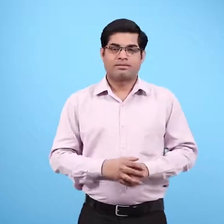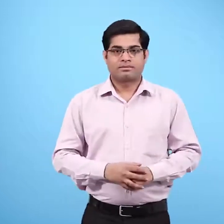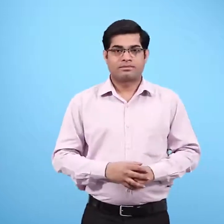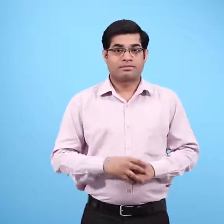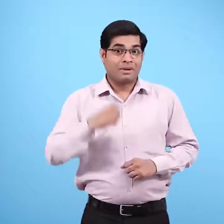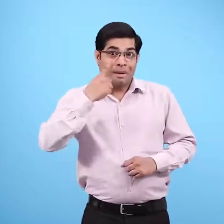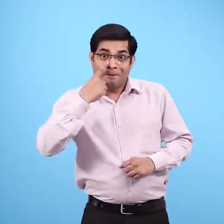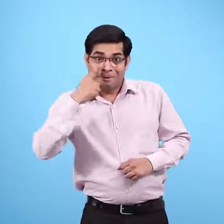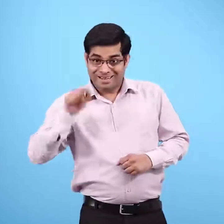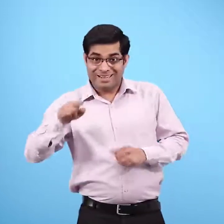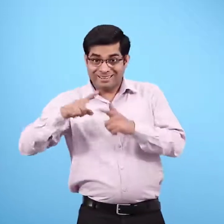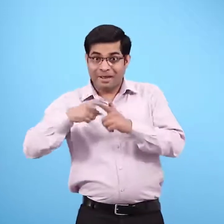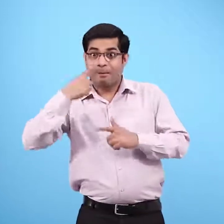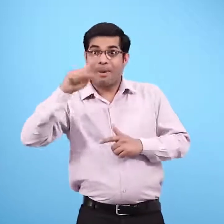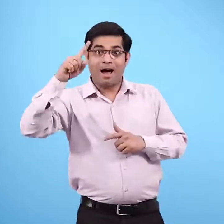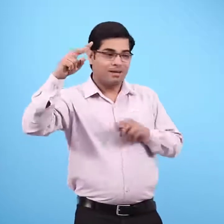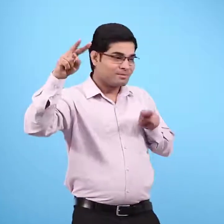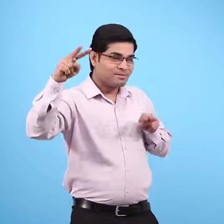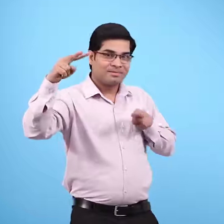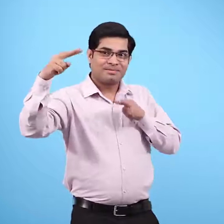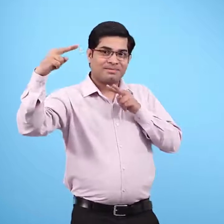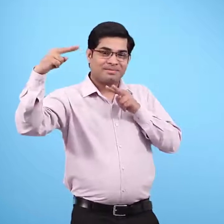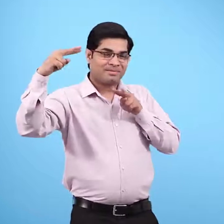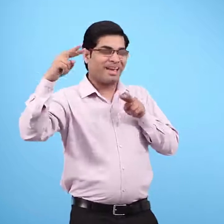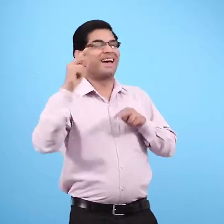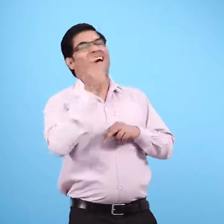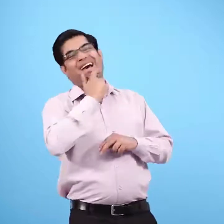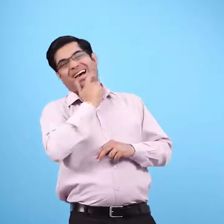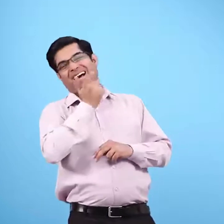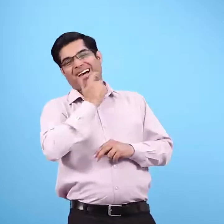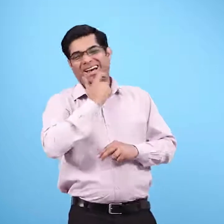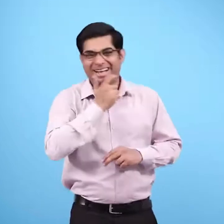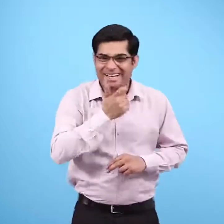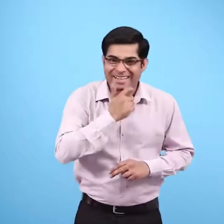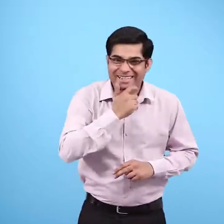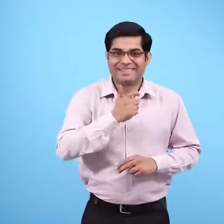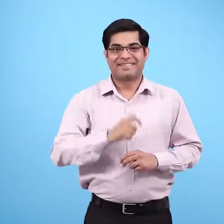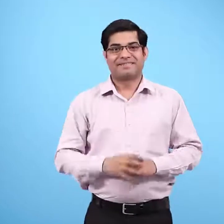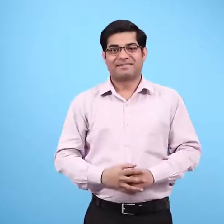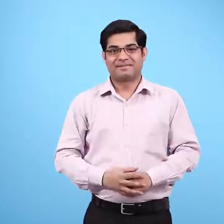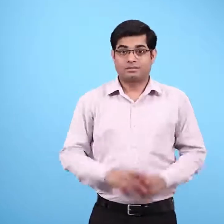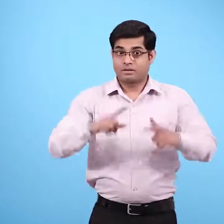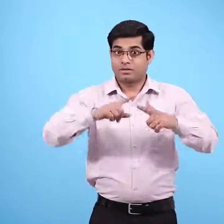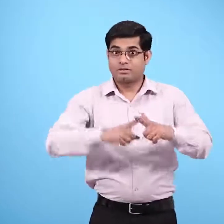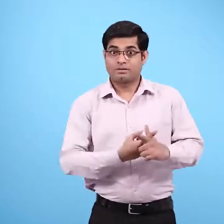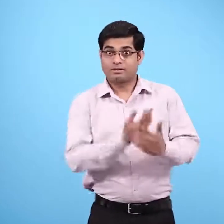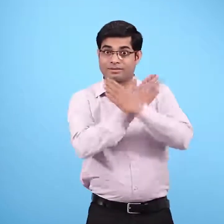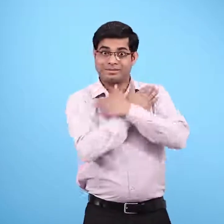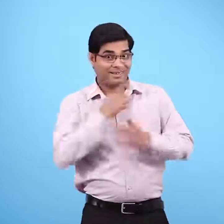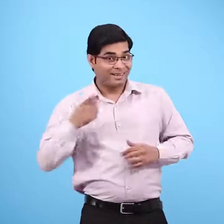यह कहकर जुलन ने मा को देखा और दोनों जोर से हस पड़ी जुलन जुम्पा